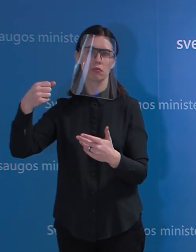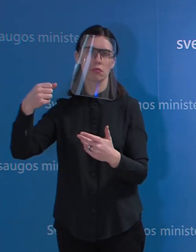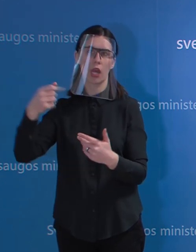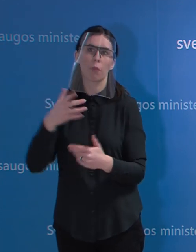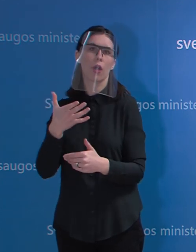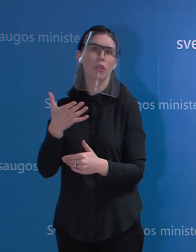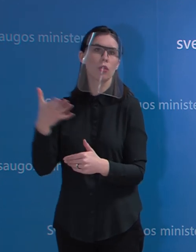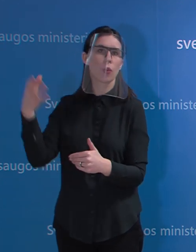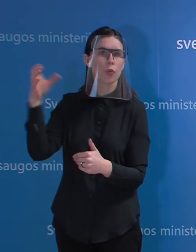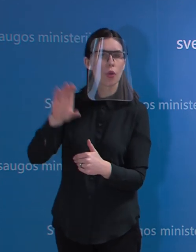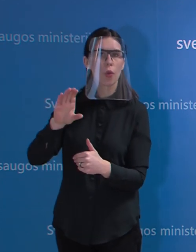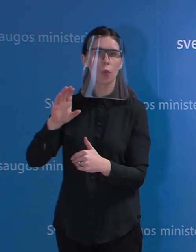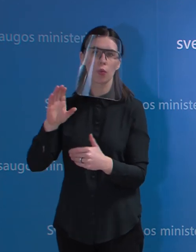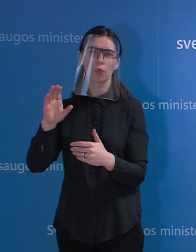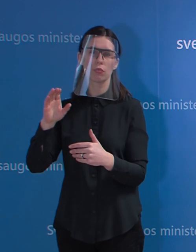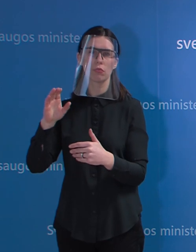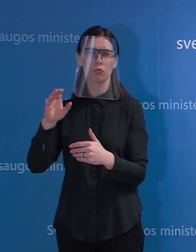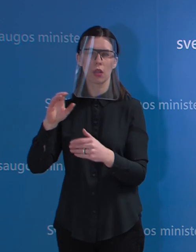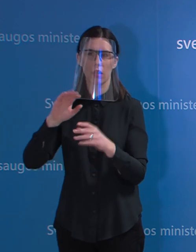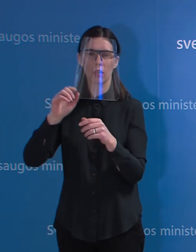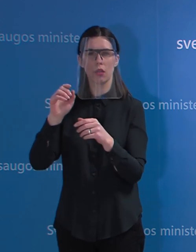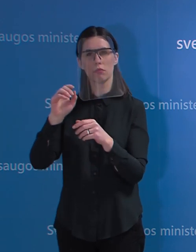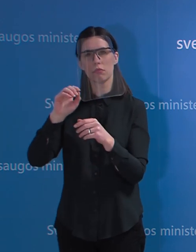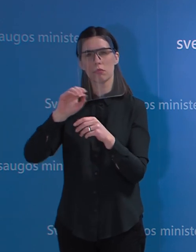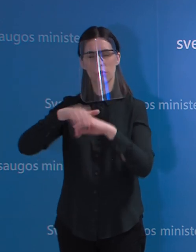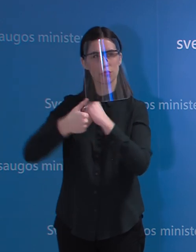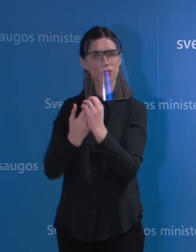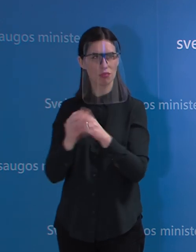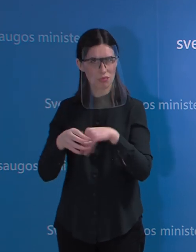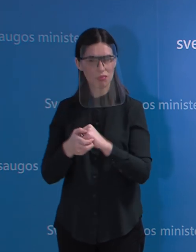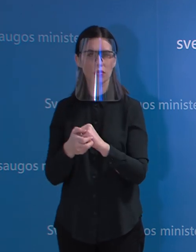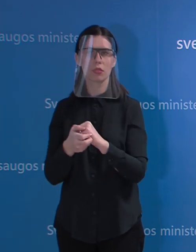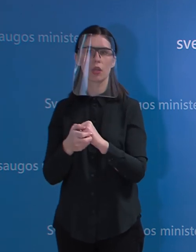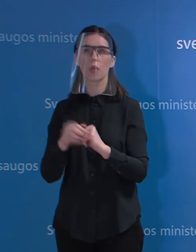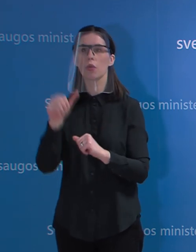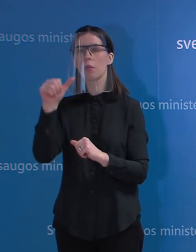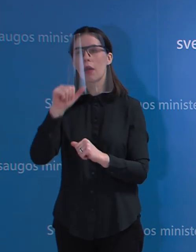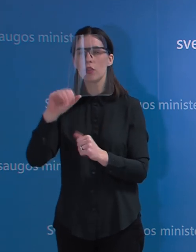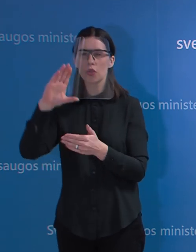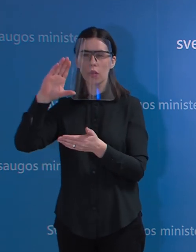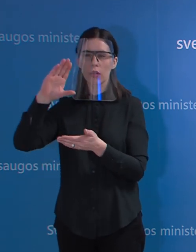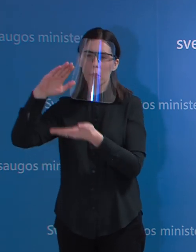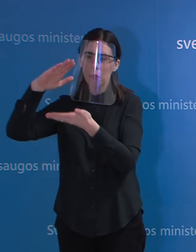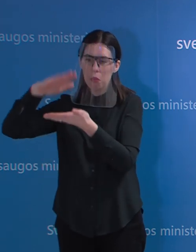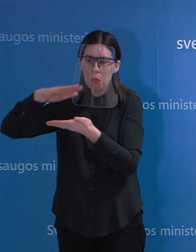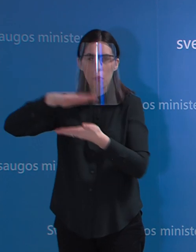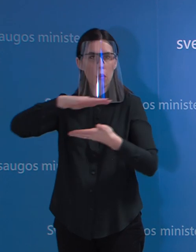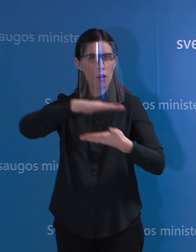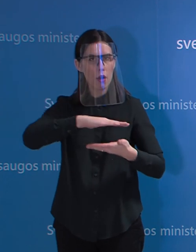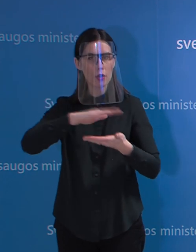skyščio kiekis, jeigu tai yra mažesni, jeigu tai yra mažesni,